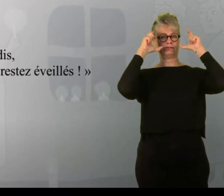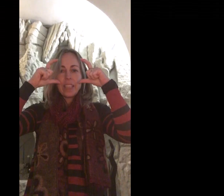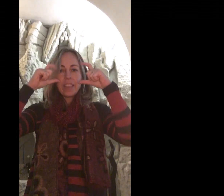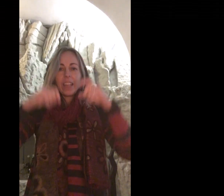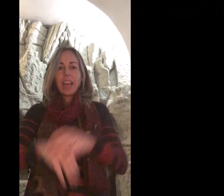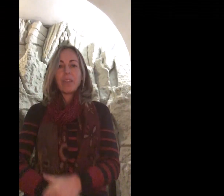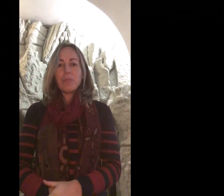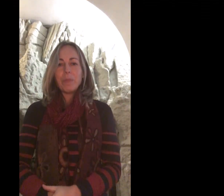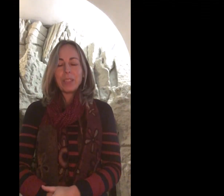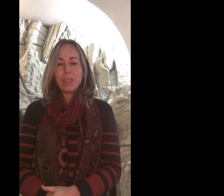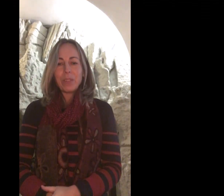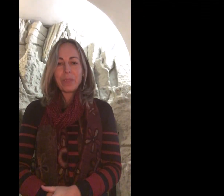À vous maintenant